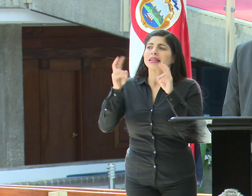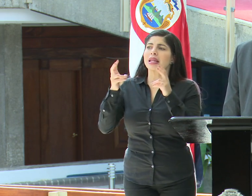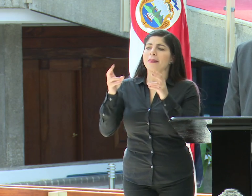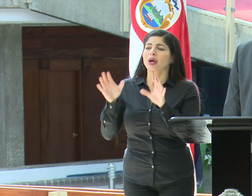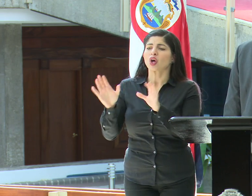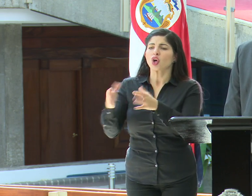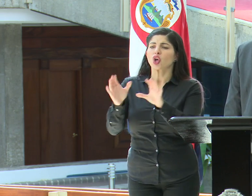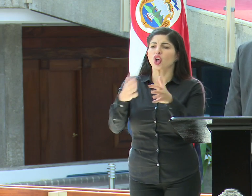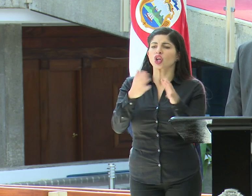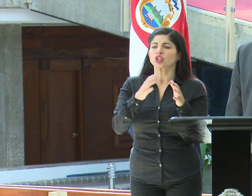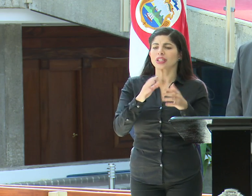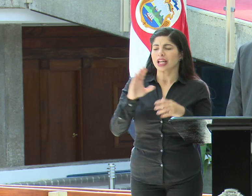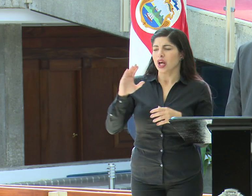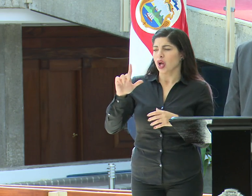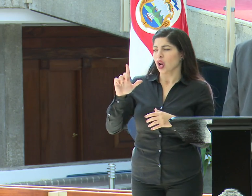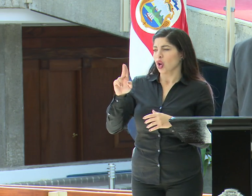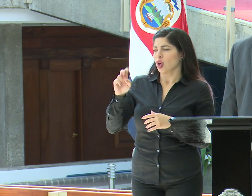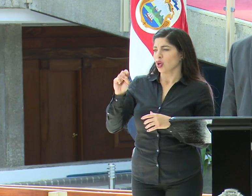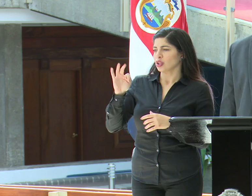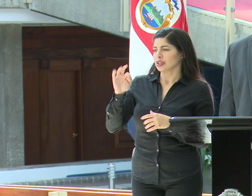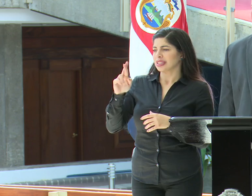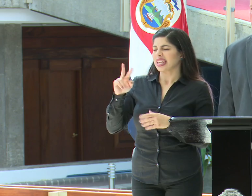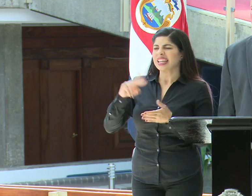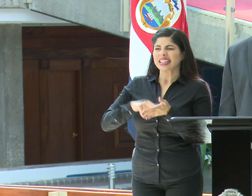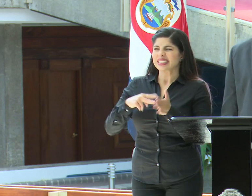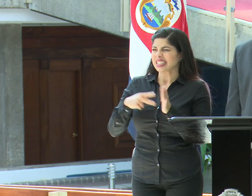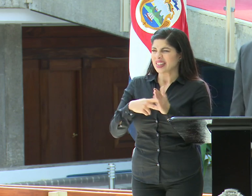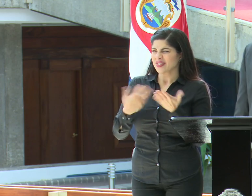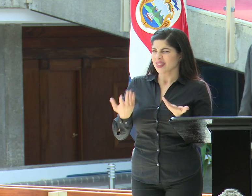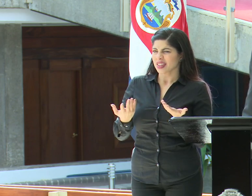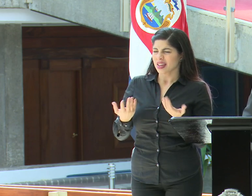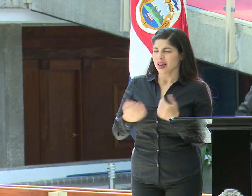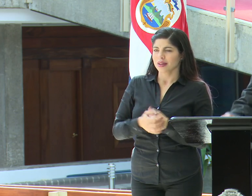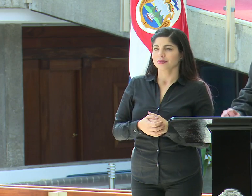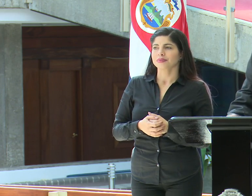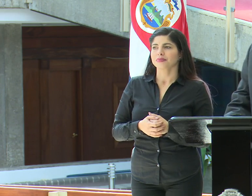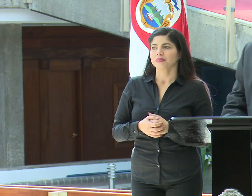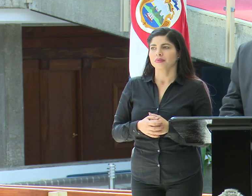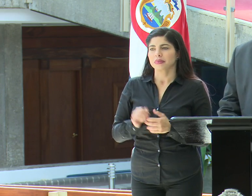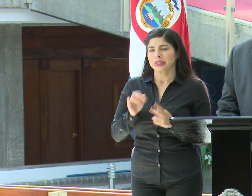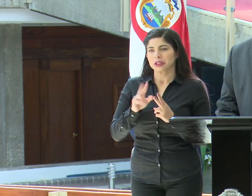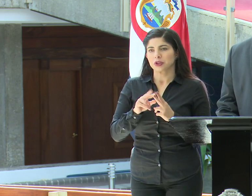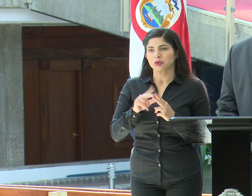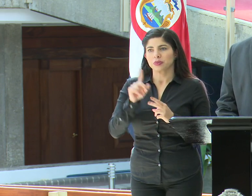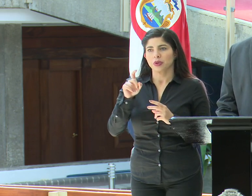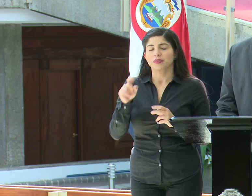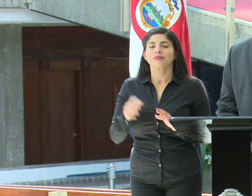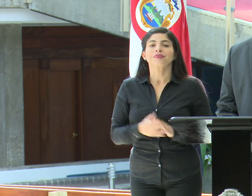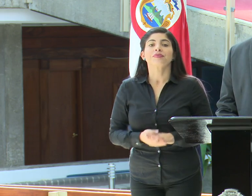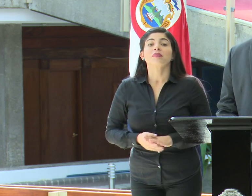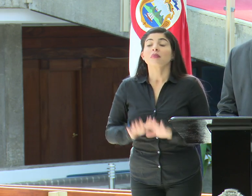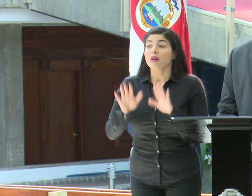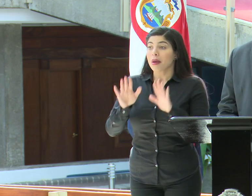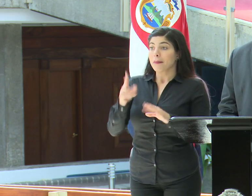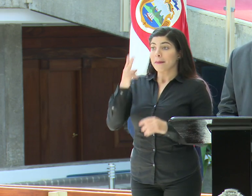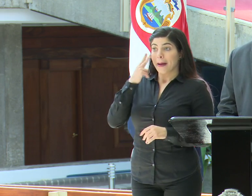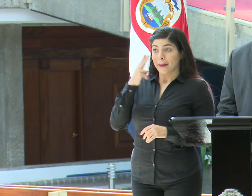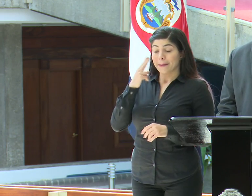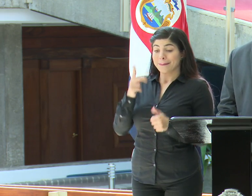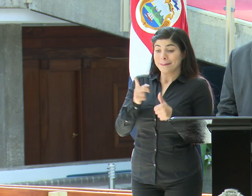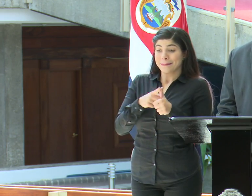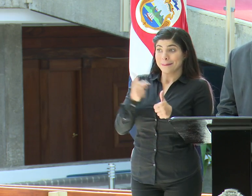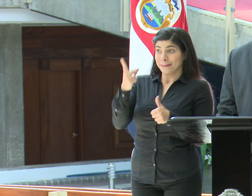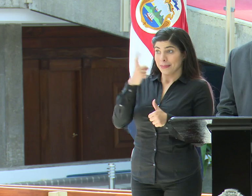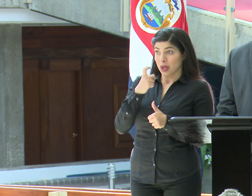clúster, qué significa, a cuánto se alcanzó. Entonces, básicamente son esas dos consultas. Vamos a ver, con la primera